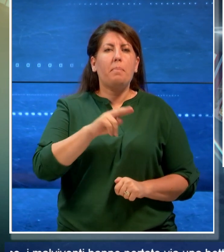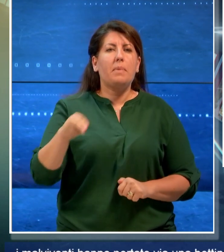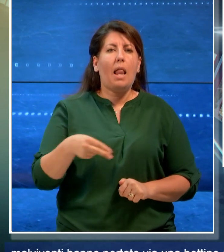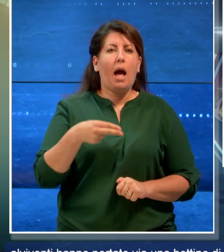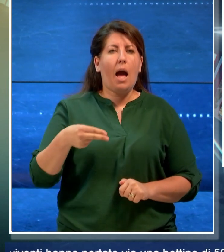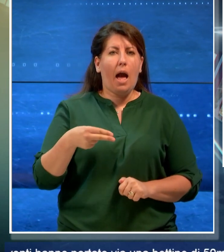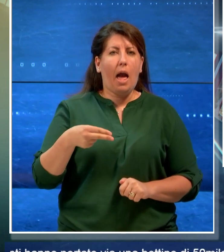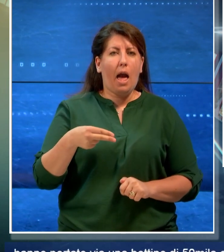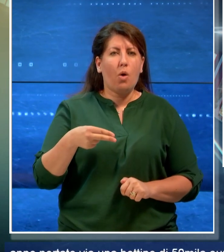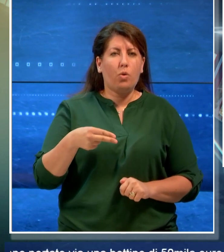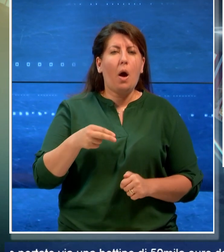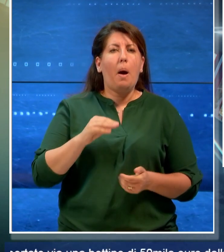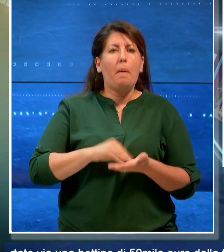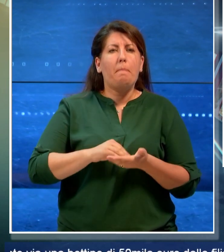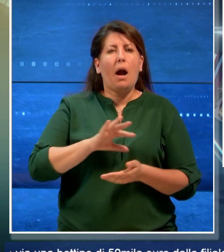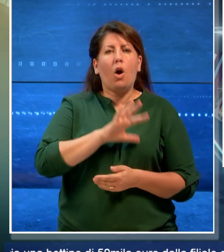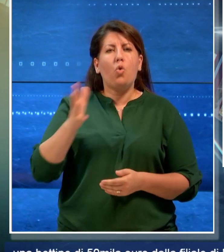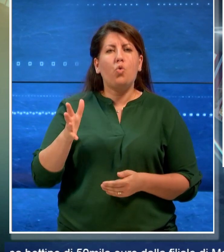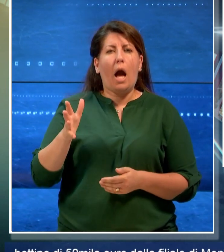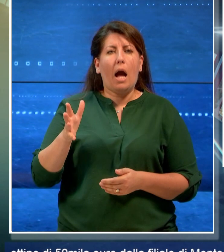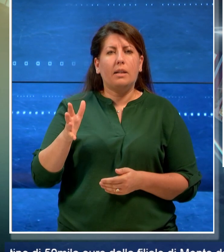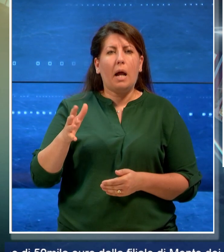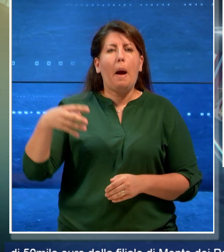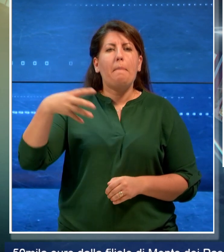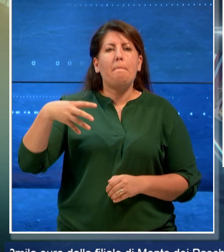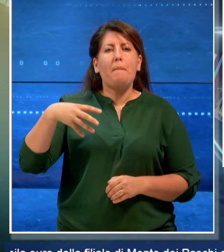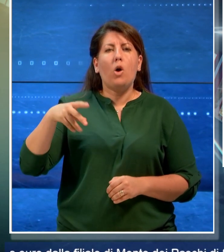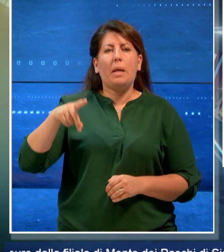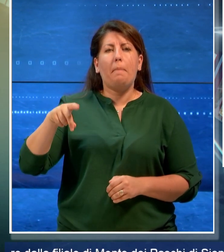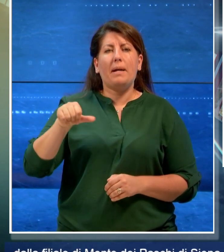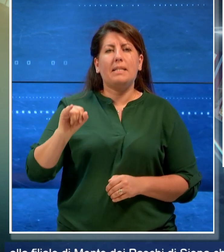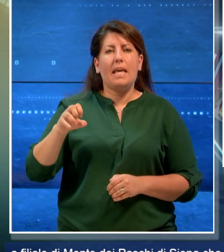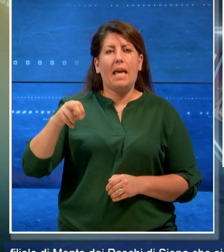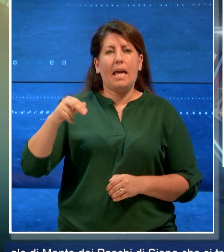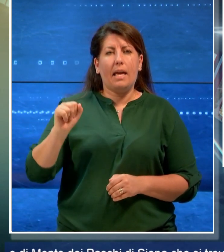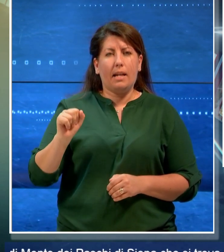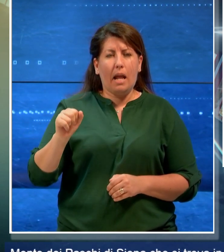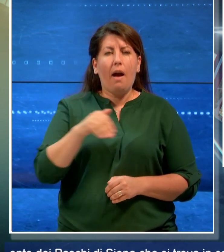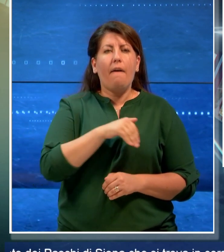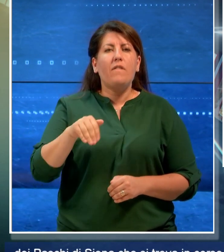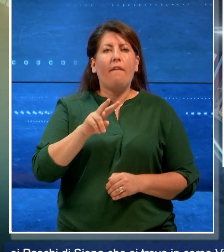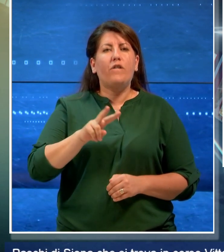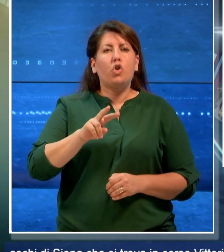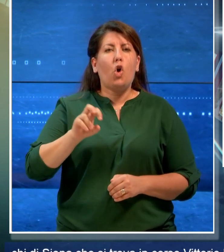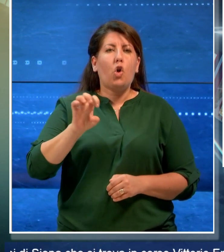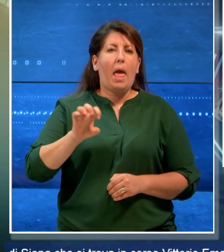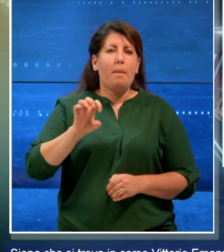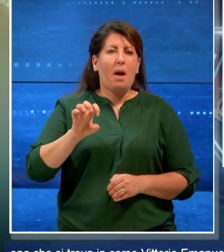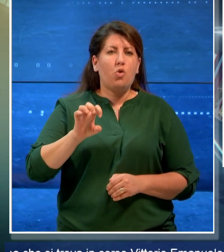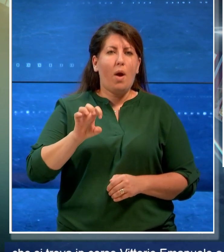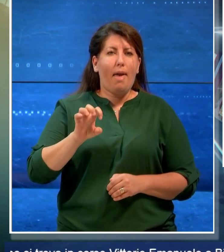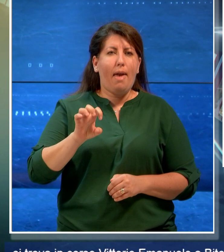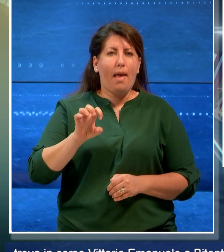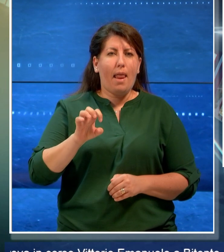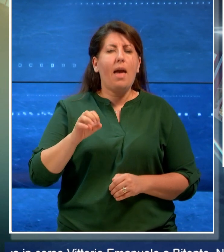dalla filiale di Monte dei Paschi di Siena che si trova in corso Vittorio Emanuele. Non si esclude che si tratti della stessa